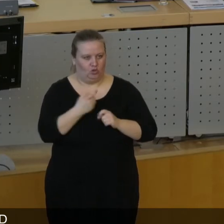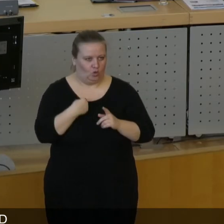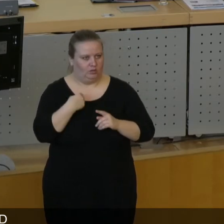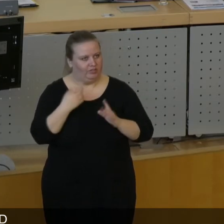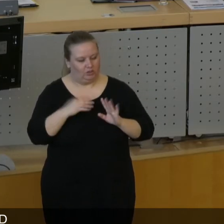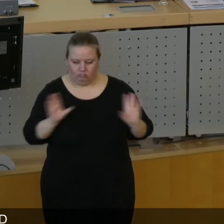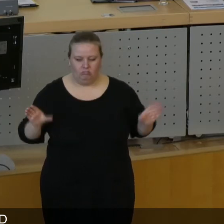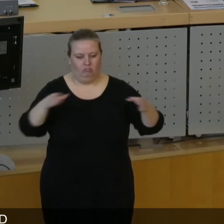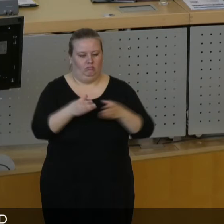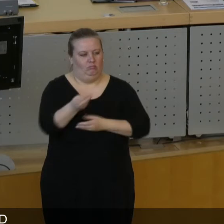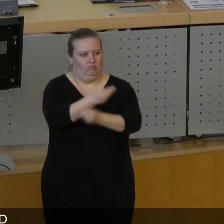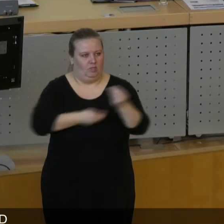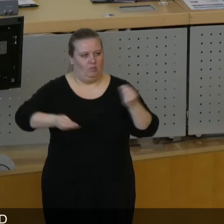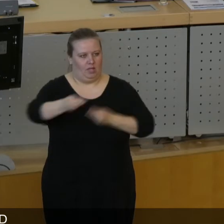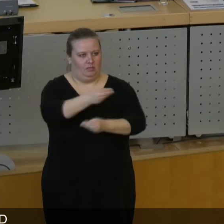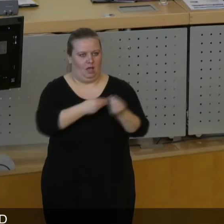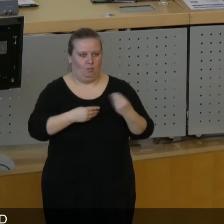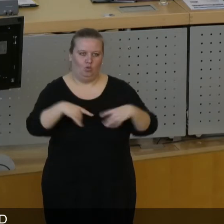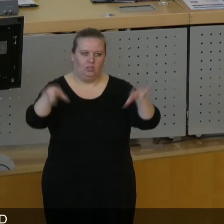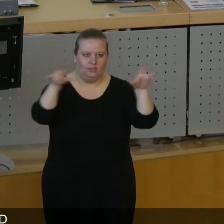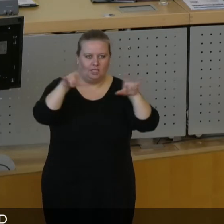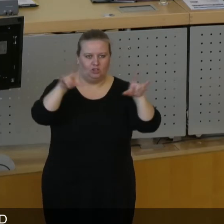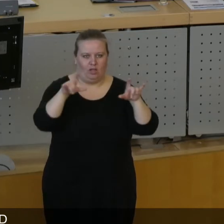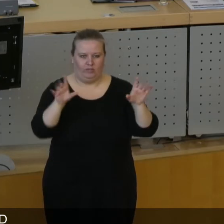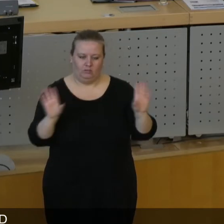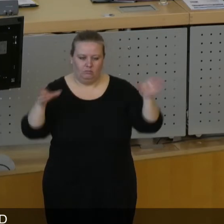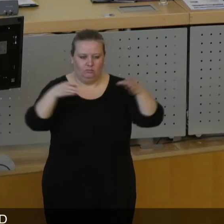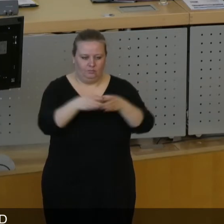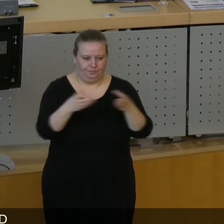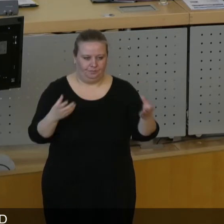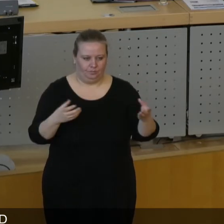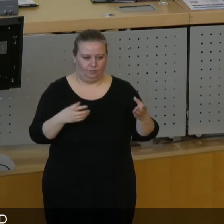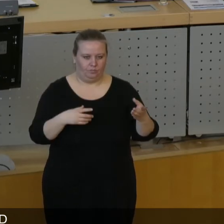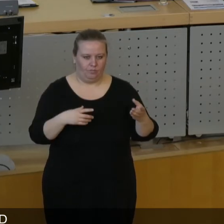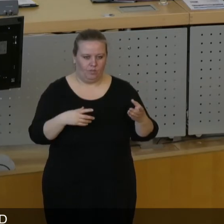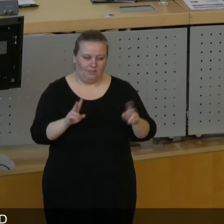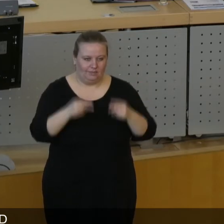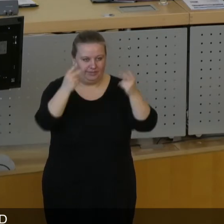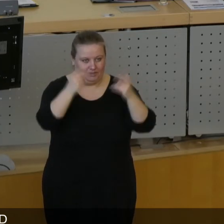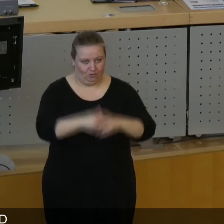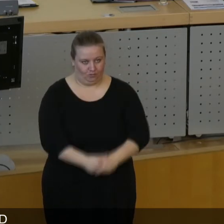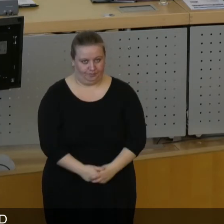Es geht darum, tatsächlich gesellschaftlich zusammenzukommen und nicht zu spalten.